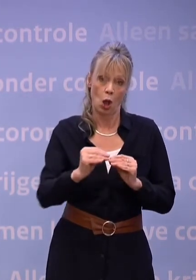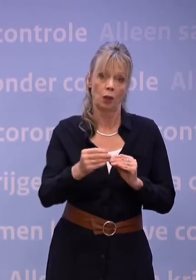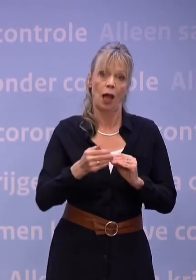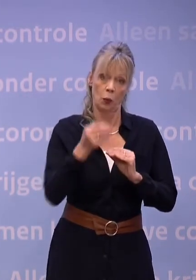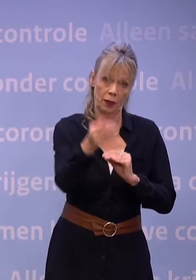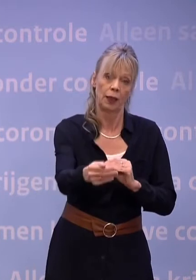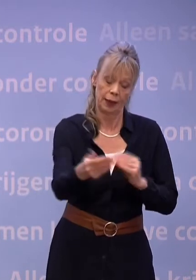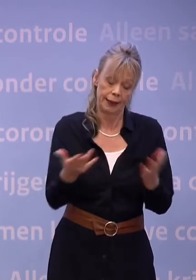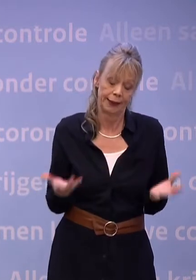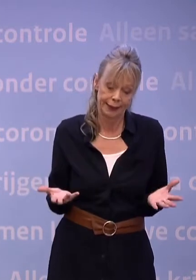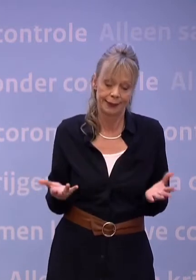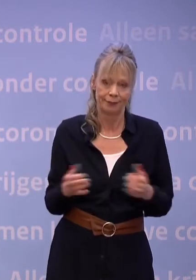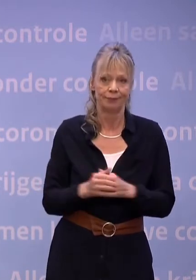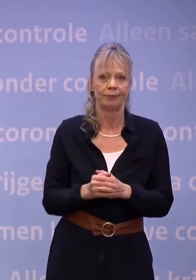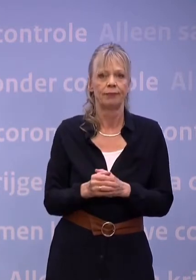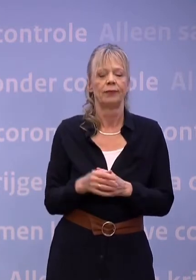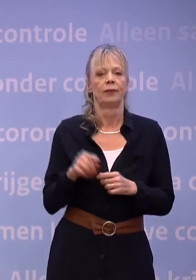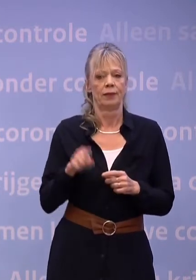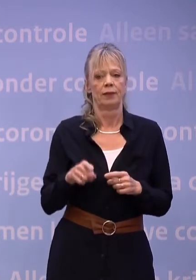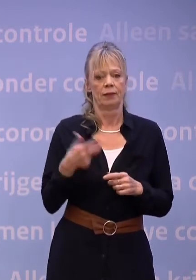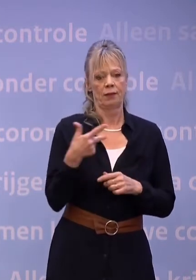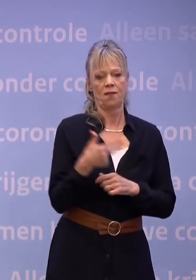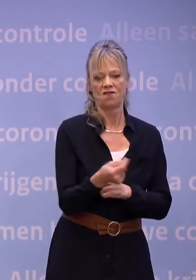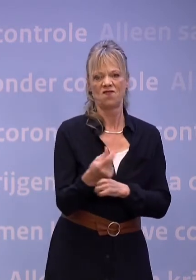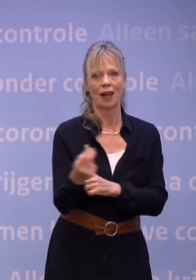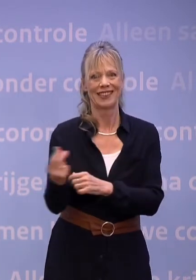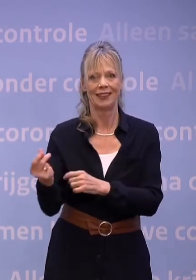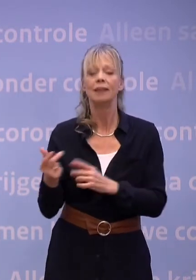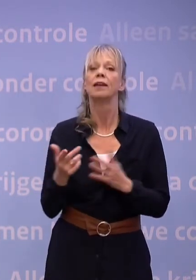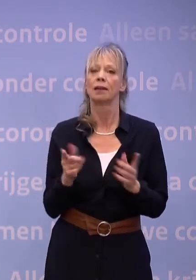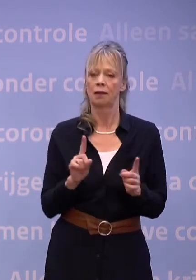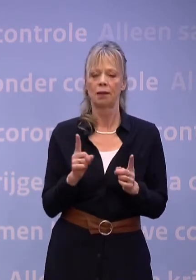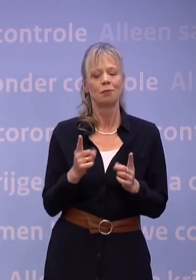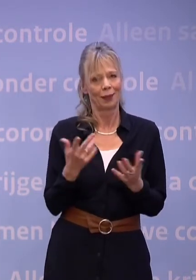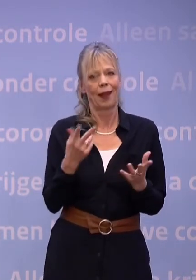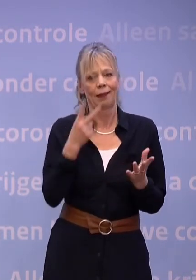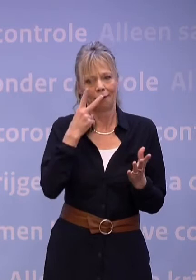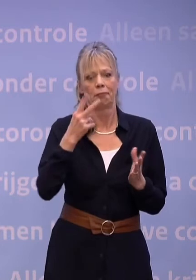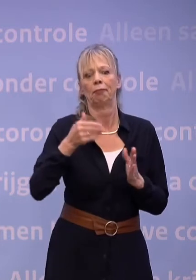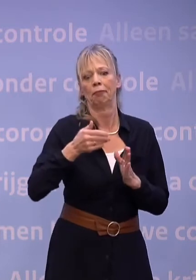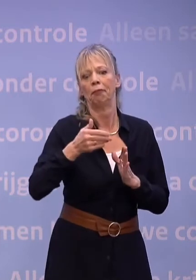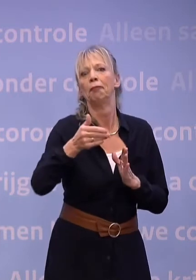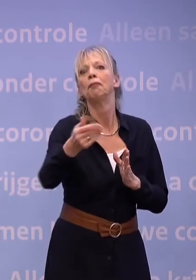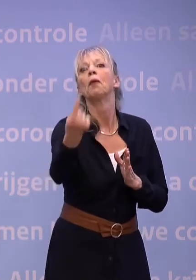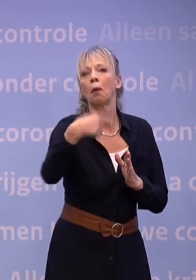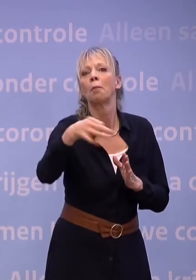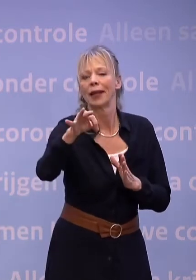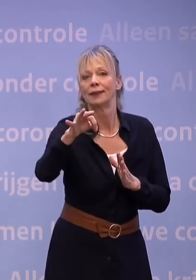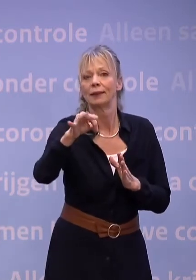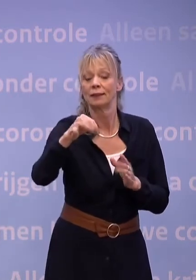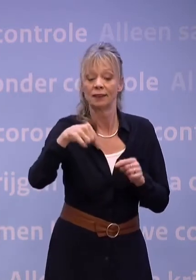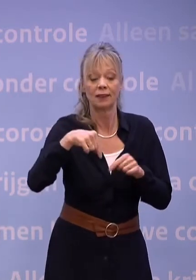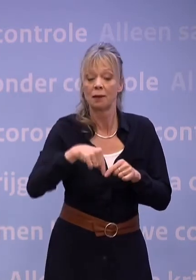Met de start van de vaccinatie is er licht aan het einde van de tunnel. Alleen zijn we daar niet vandaag of morgen,